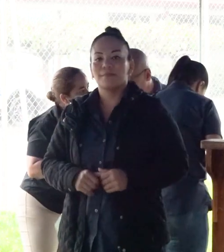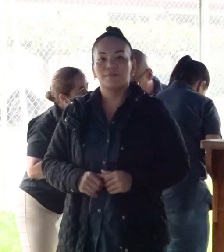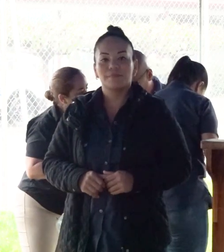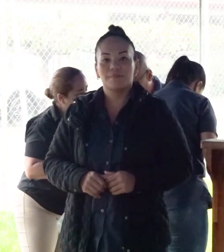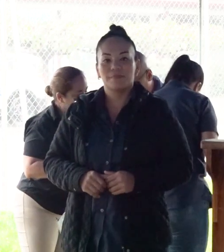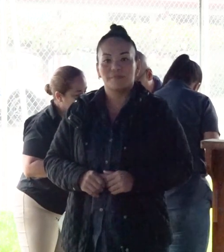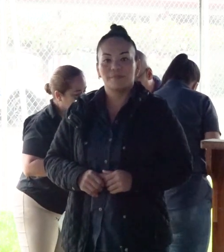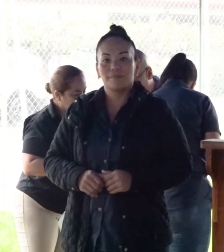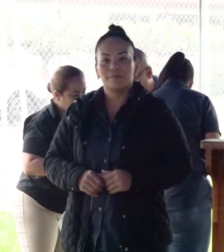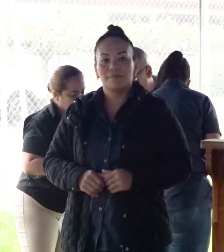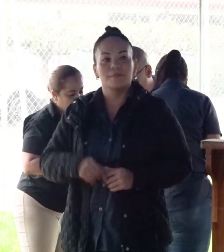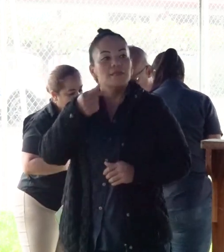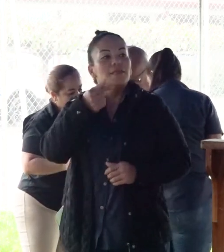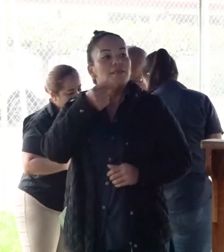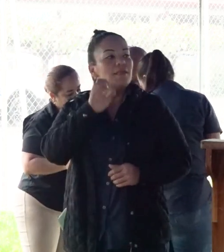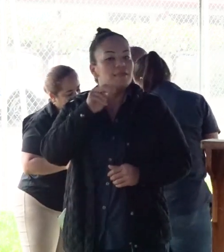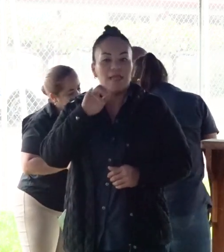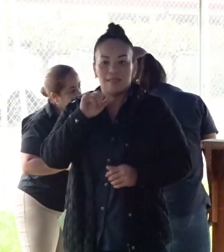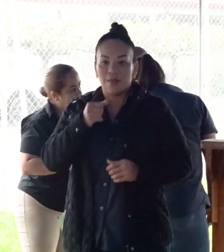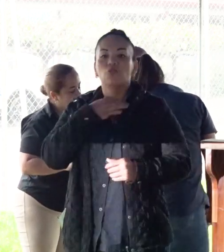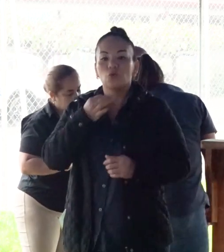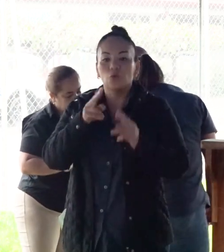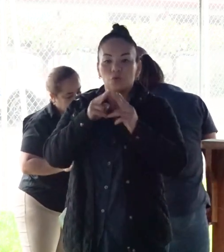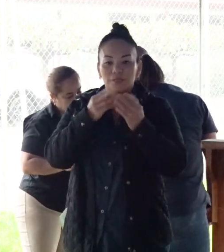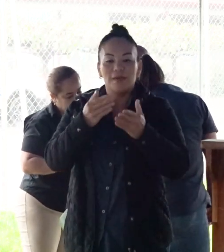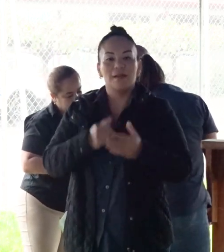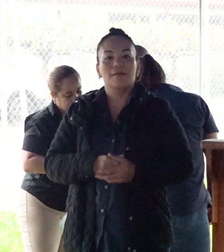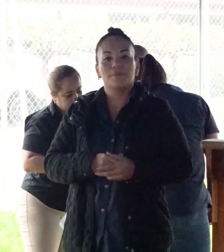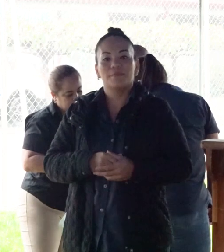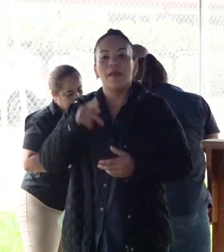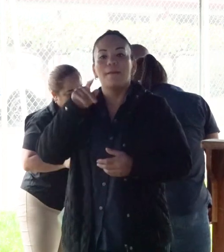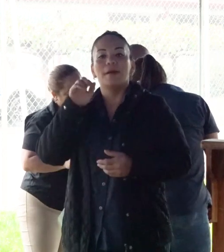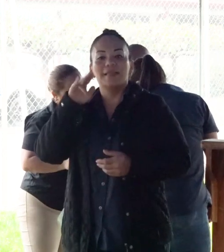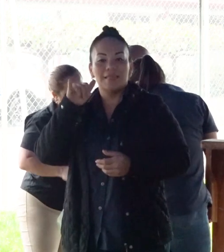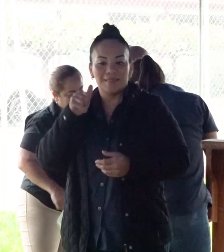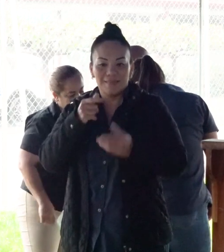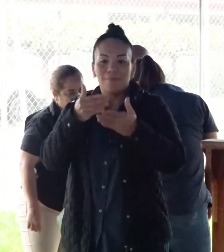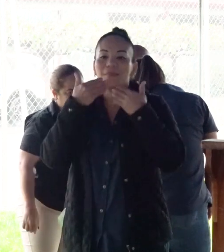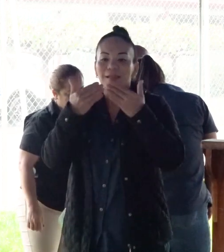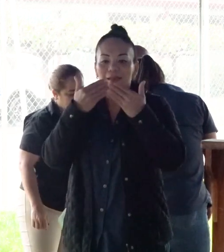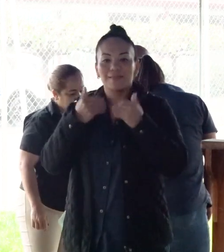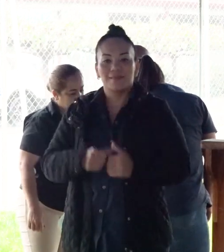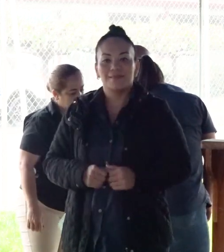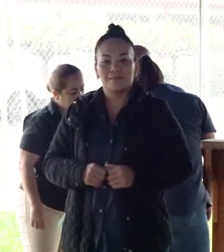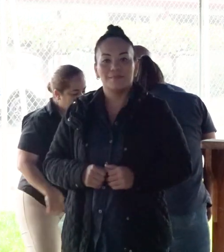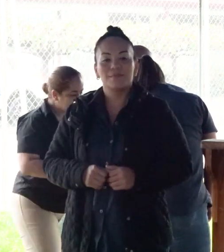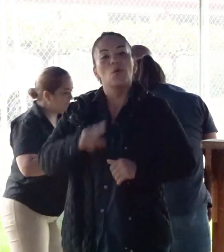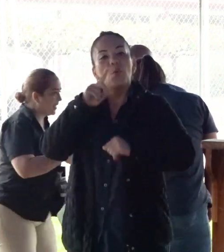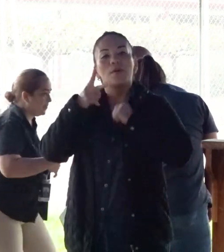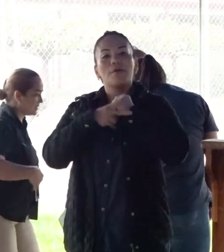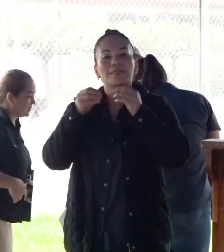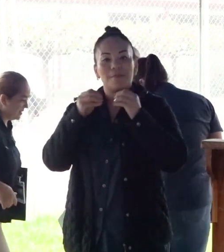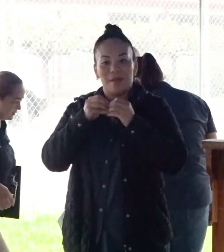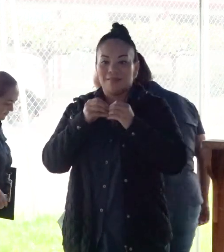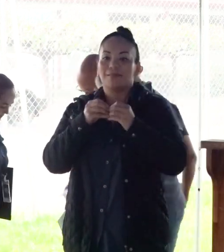doña Yesenia, me dio mucho gusto conocerla. Doña Patricia, gracias una vez más,